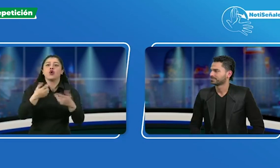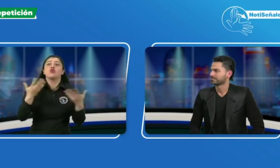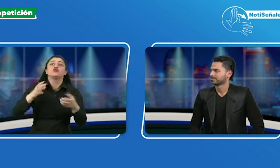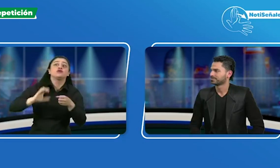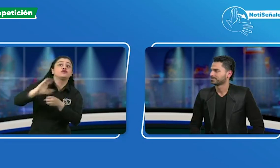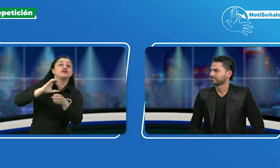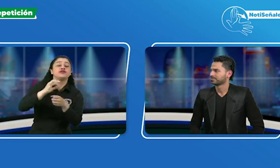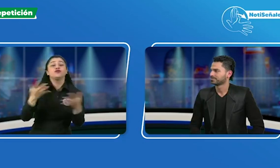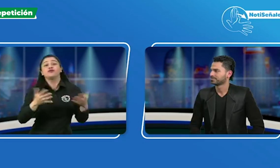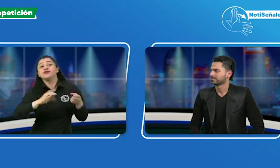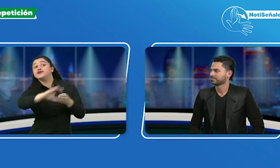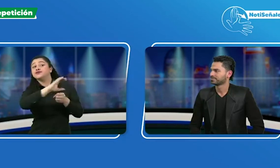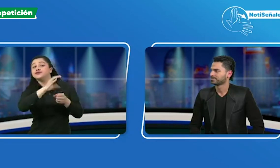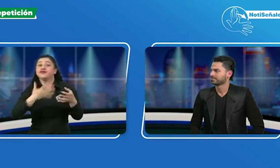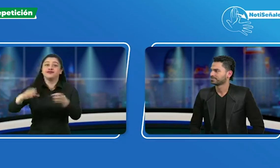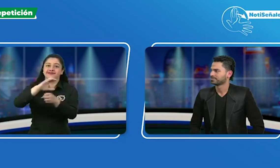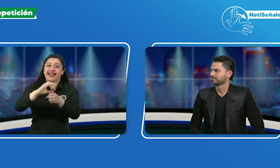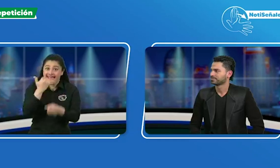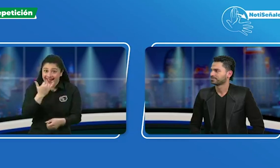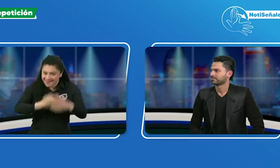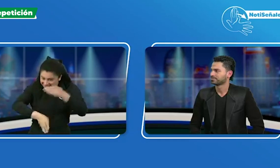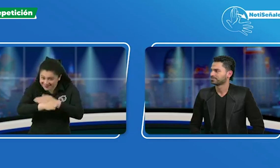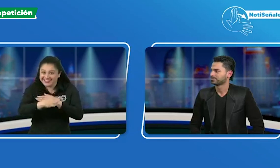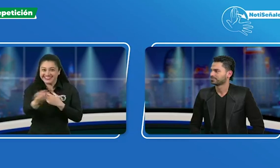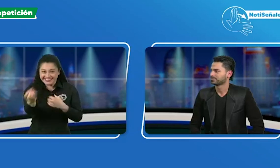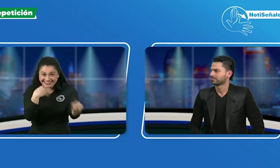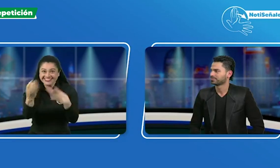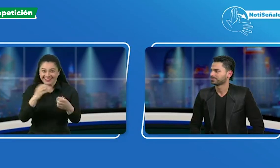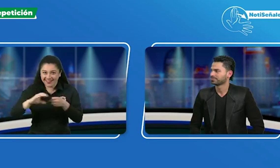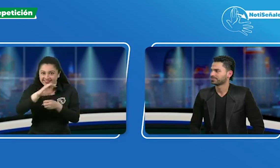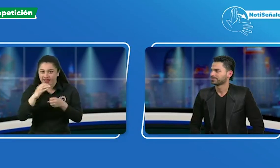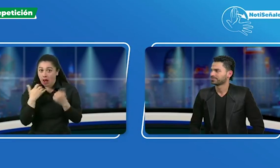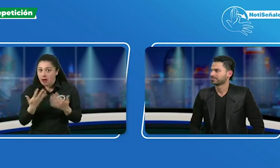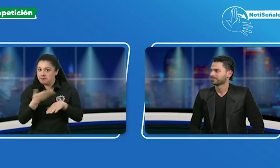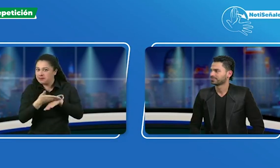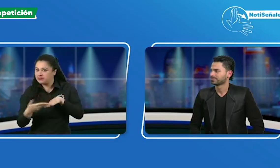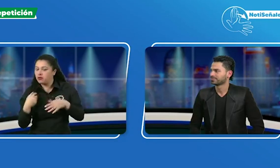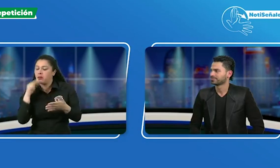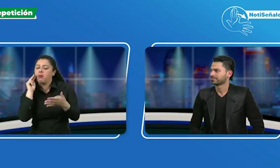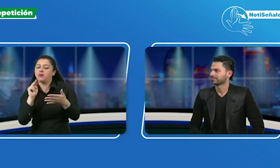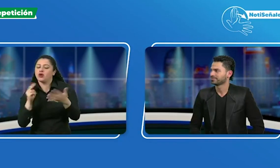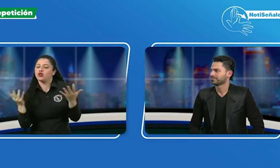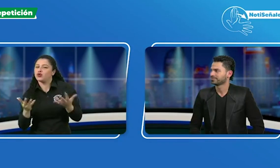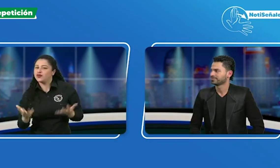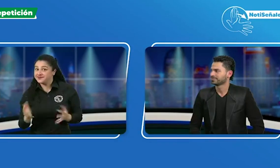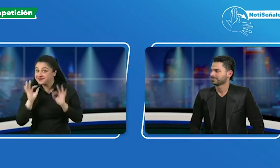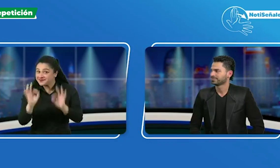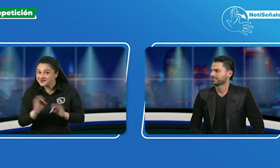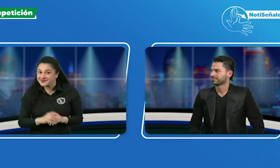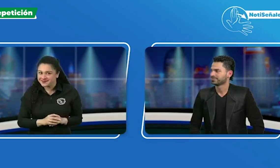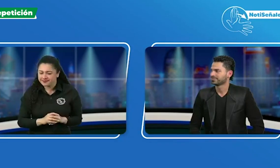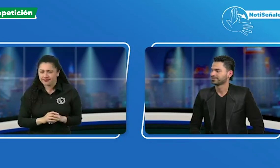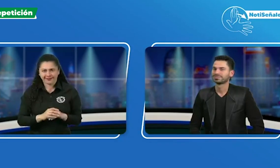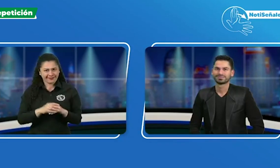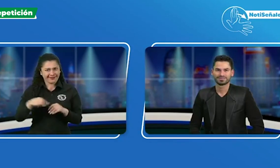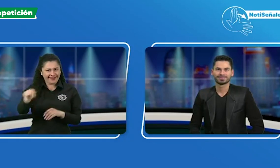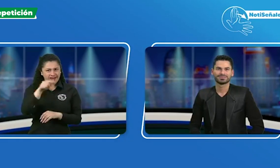diferentes lugares de Colombia. Nos encantaría saber desde qué lugares nos están viendo, desde qué ciudades. Usen